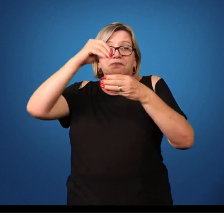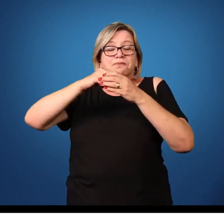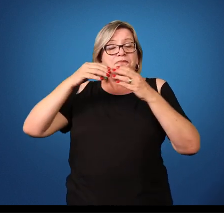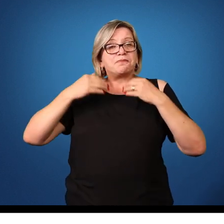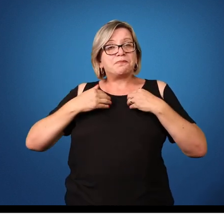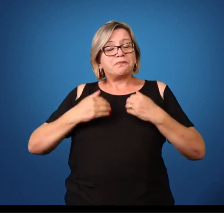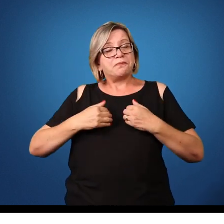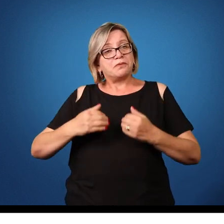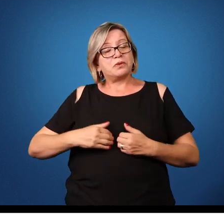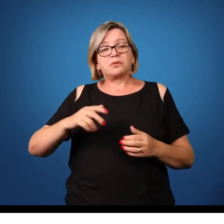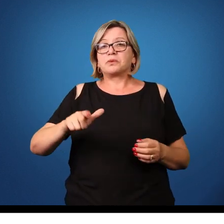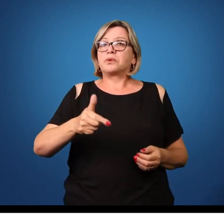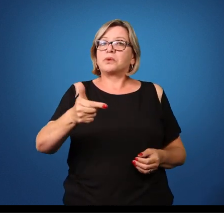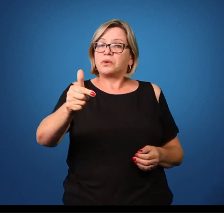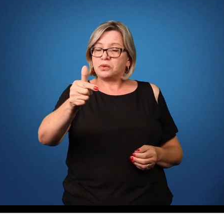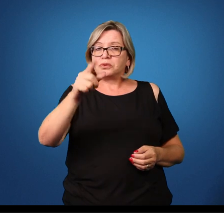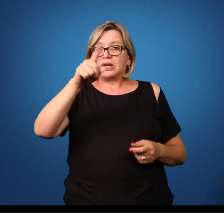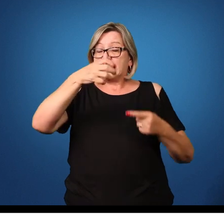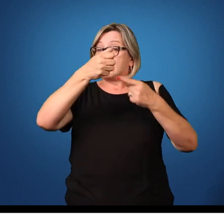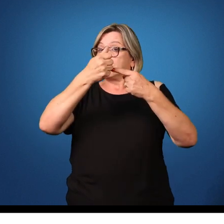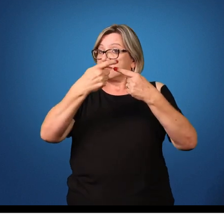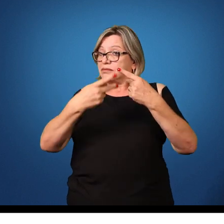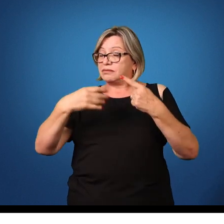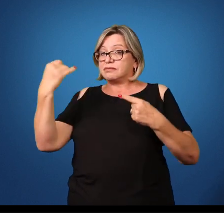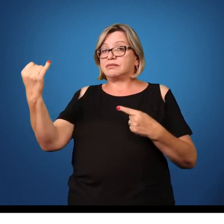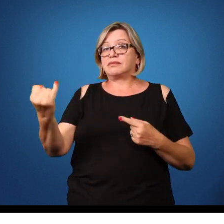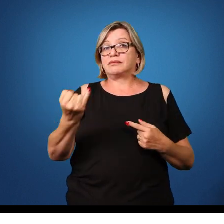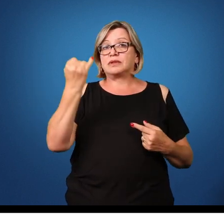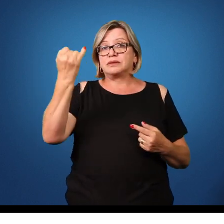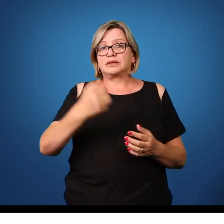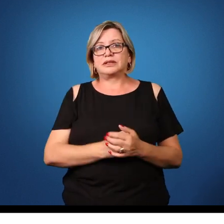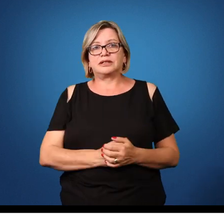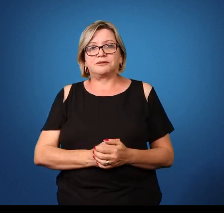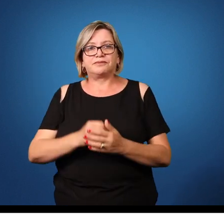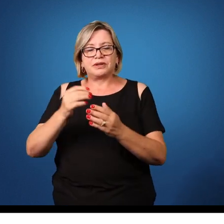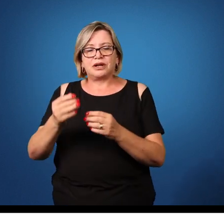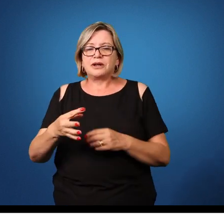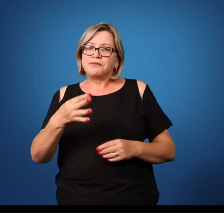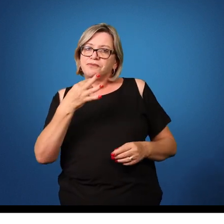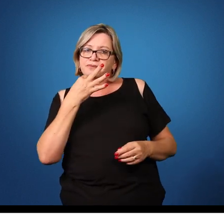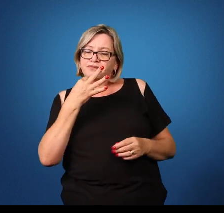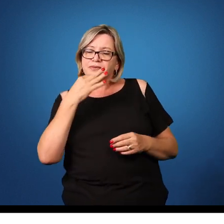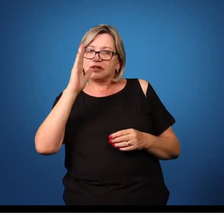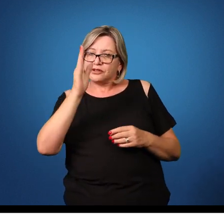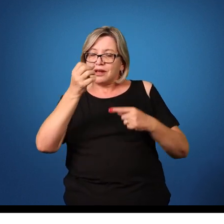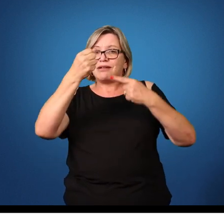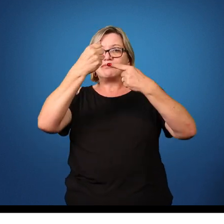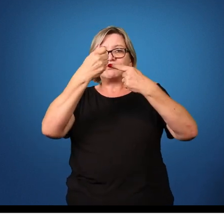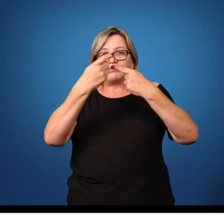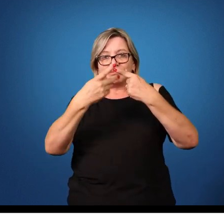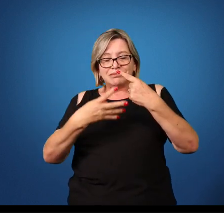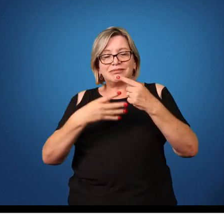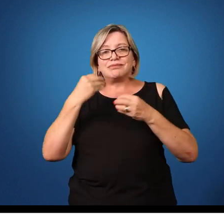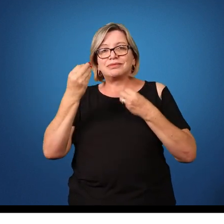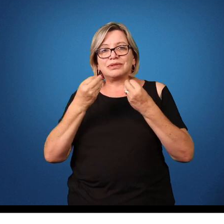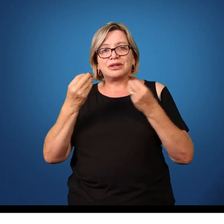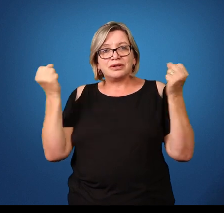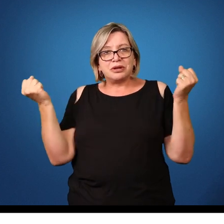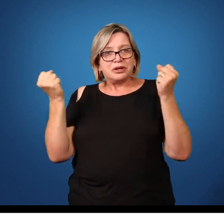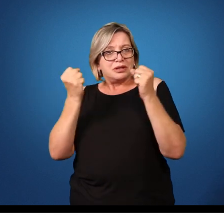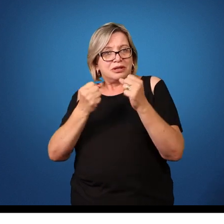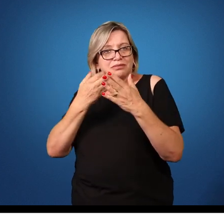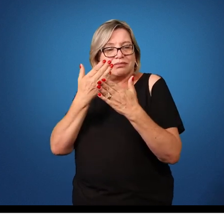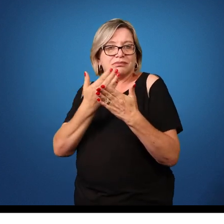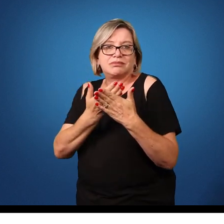importante também de se anotar referente aos nematóides. Sabendo essas características dos nematóides, a gente pode